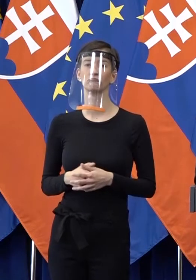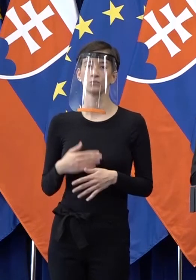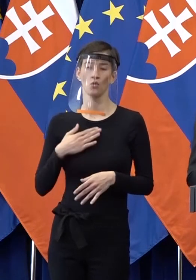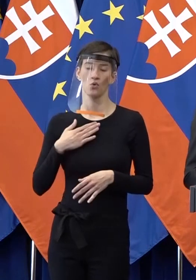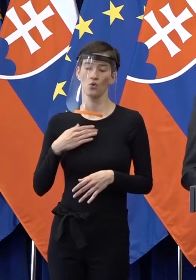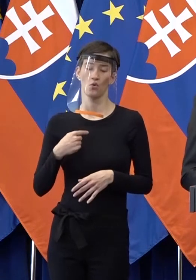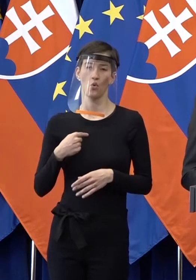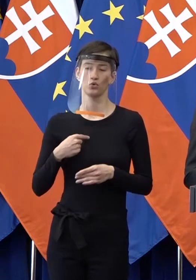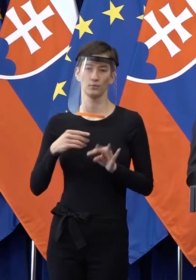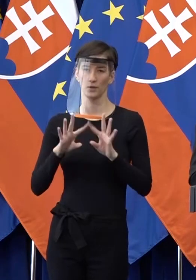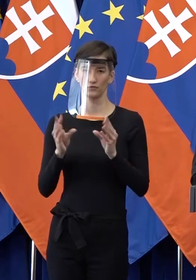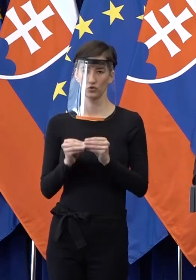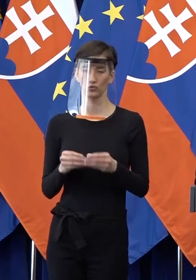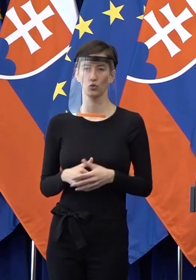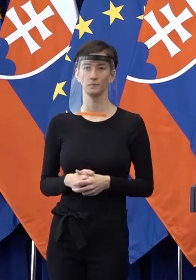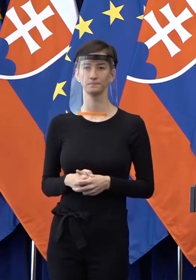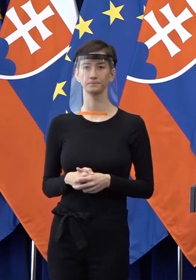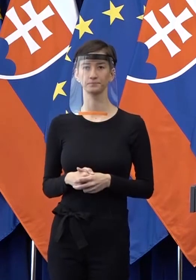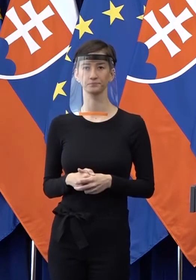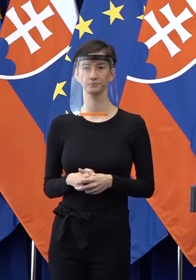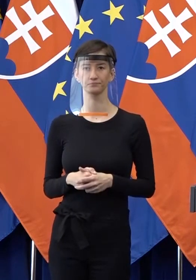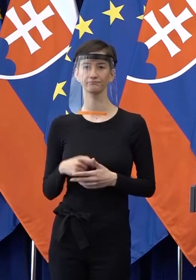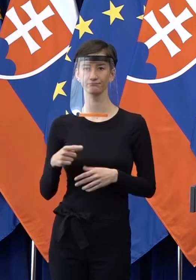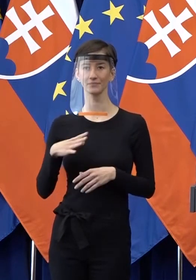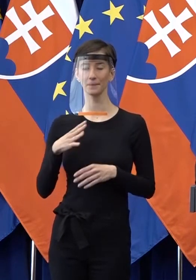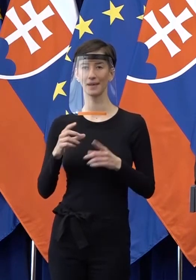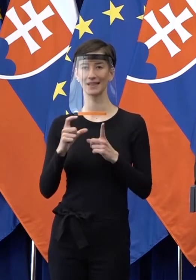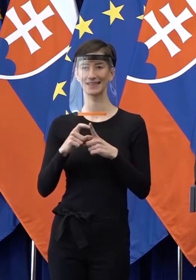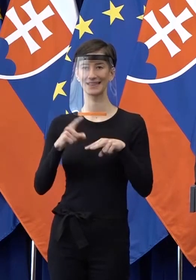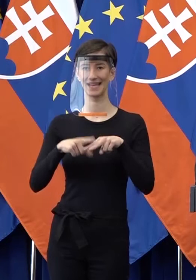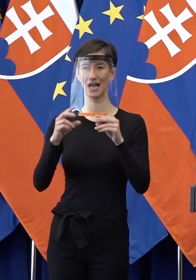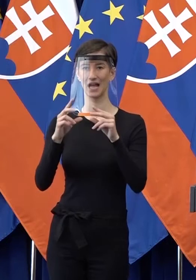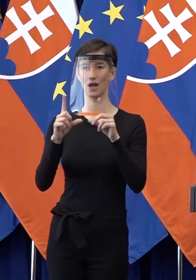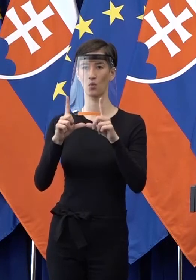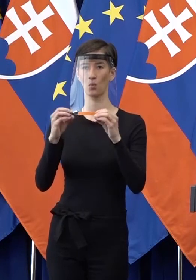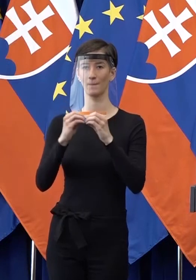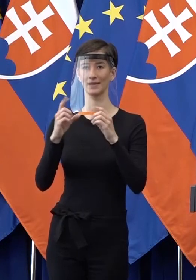na úvod krátko toľko to. Možno poprosím pána Daubnera, aby povedal k tomu tiež pár slov.